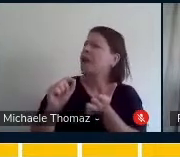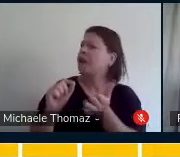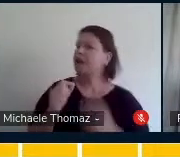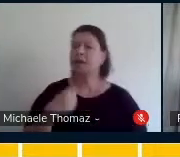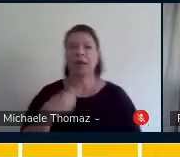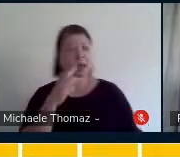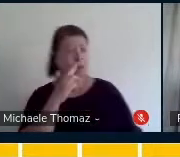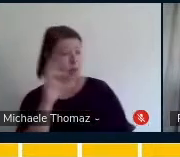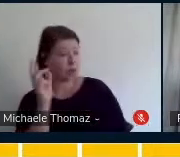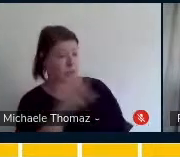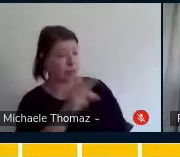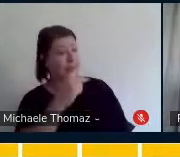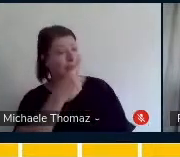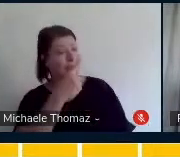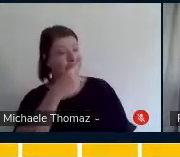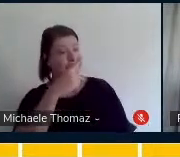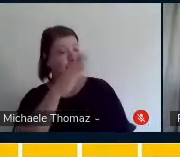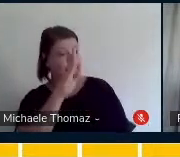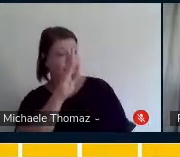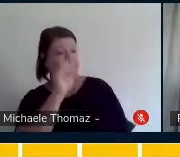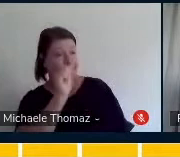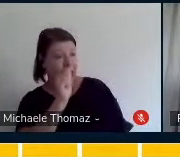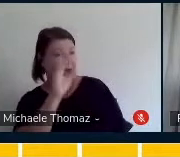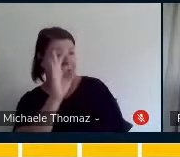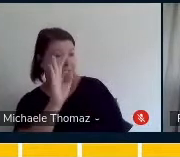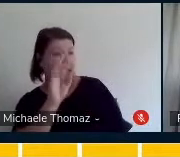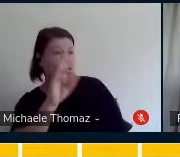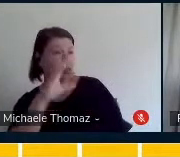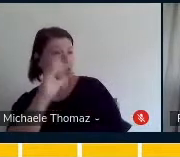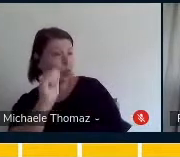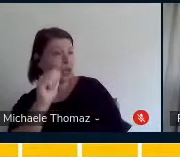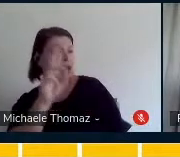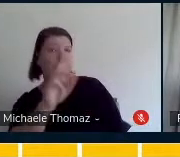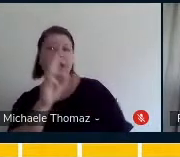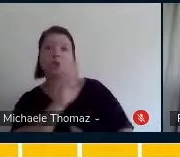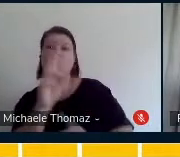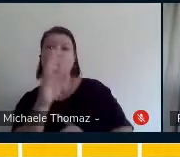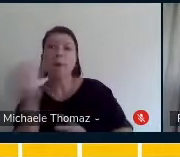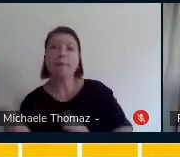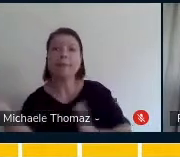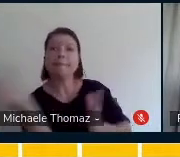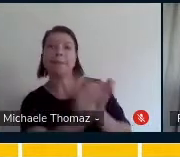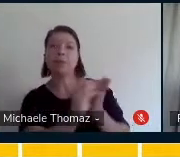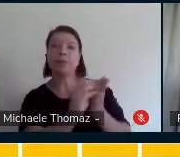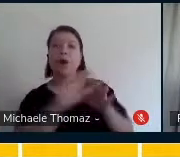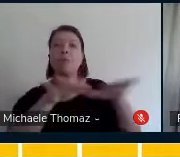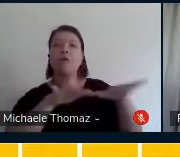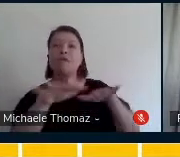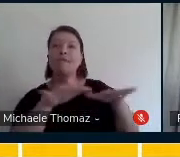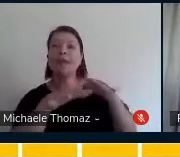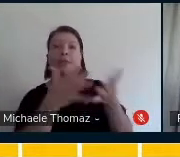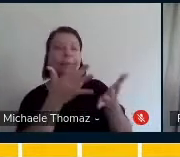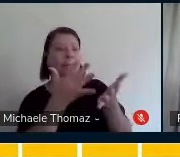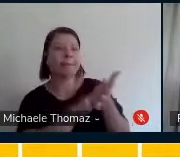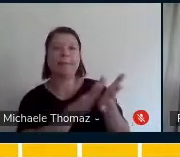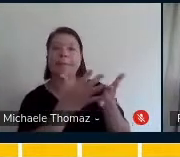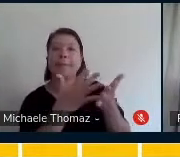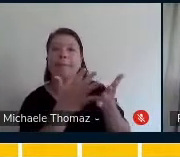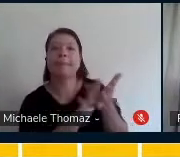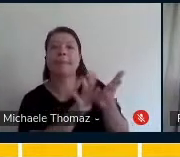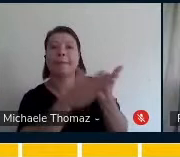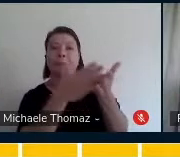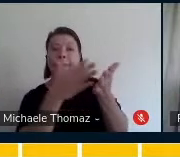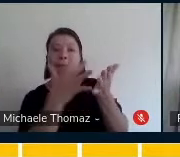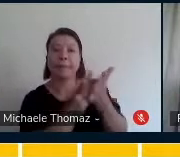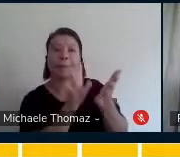batucar. Então, quando eu nomeio essa ação do batucar, eu estou educando musicalmente.